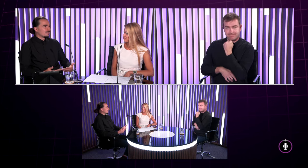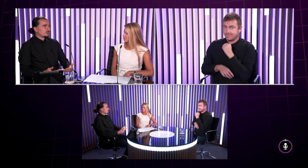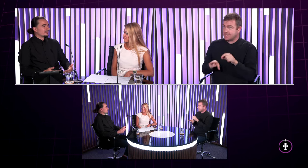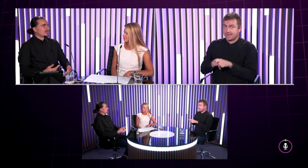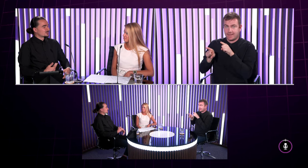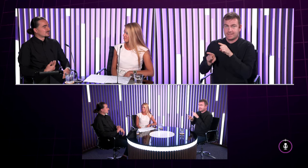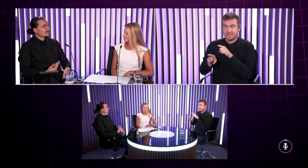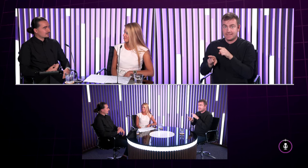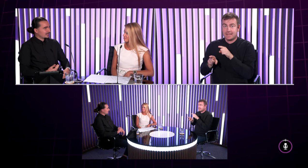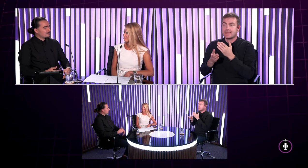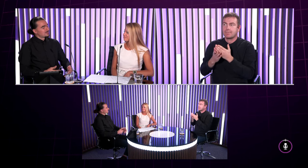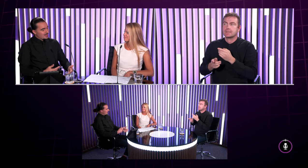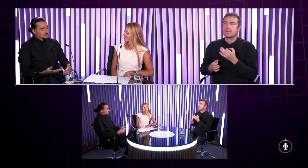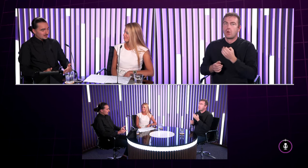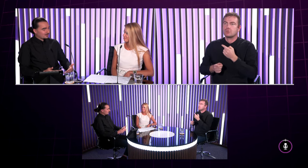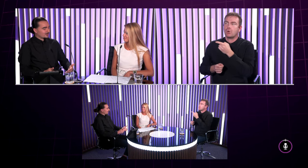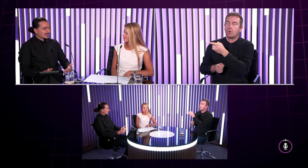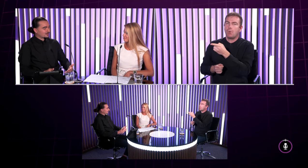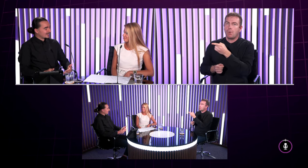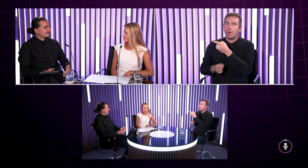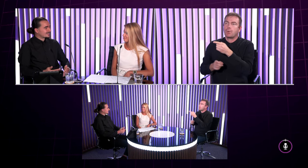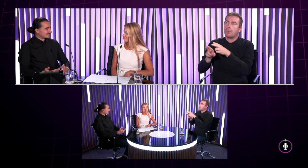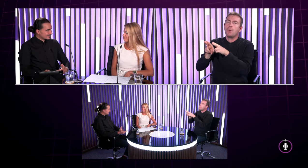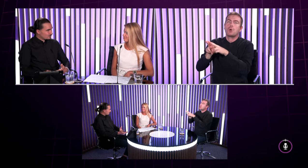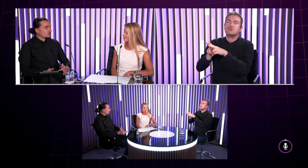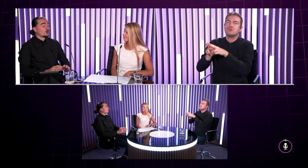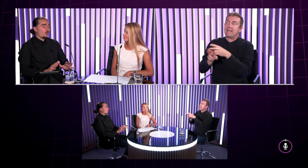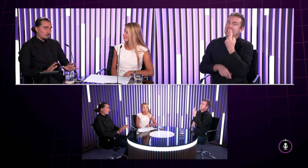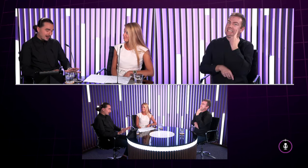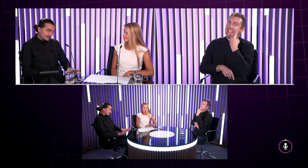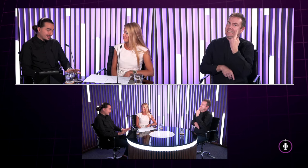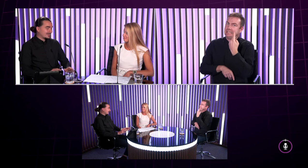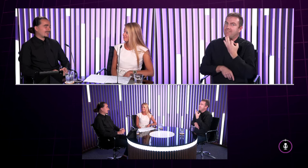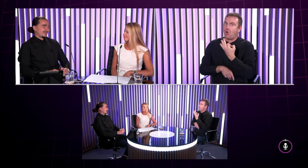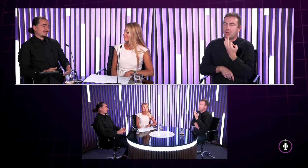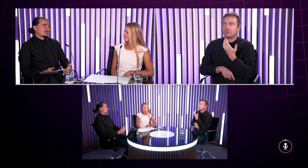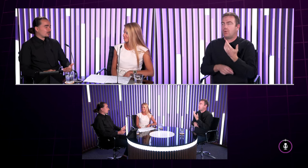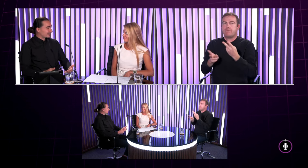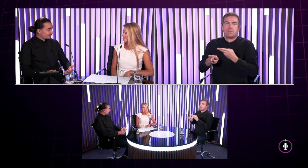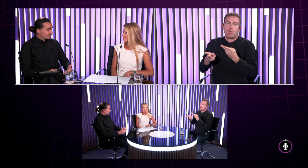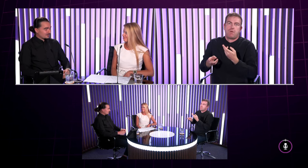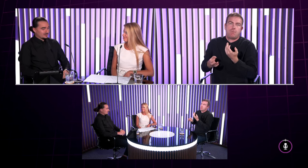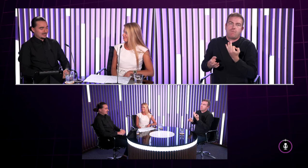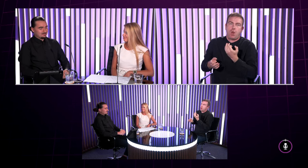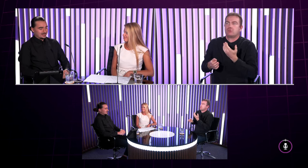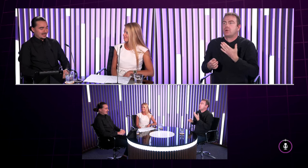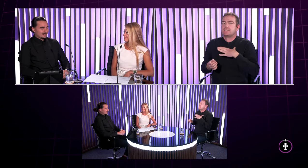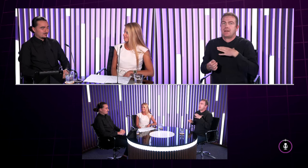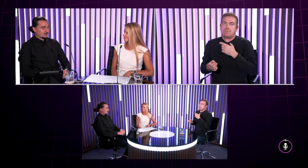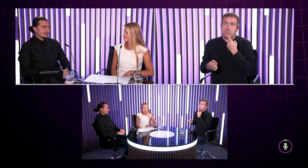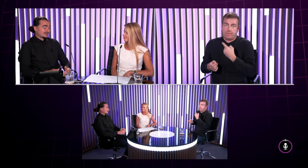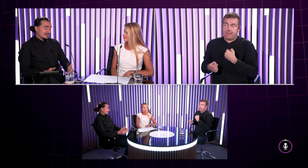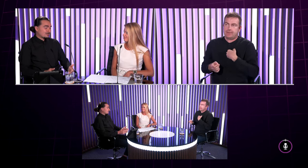tak veľmi dobre vedeli čo som si zamrmlal a už tam bolo nejakéto ťahanie za ucho oprávnené ale teda boli aj takéto vtipné momenty